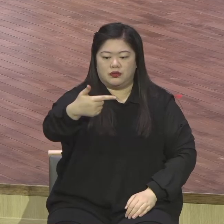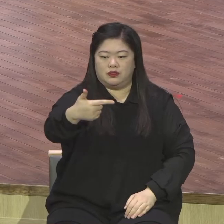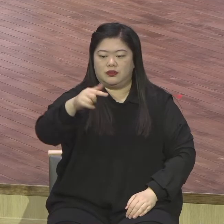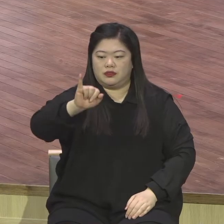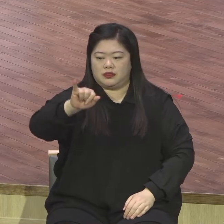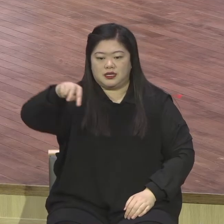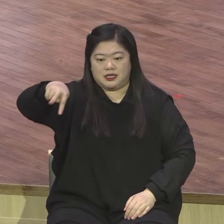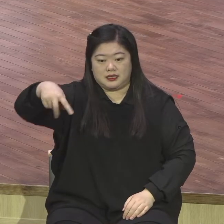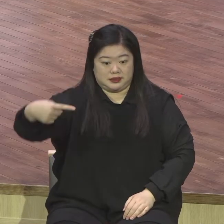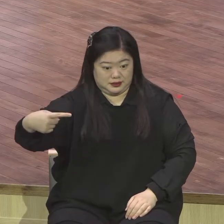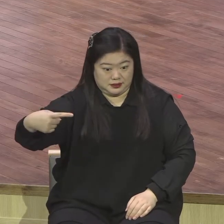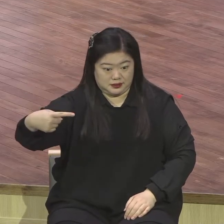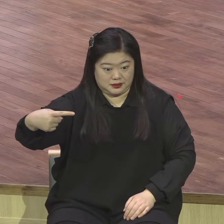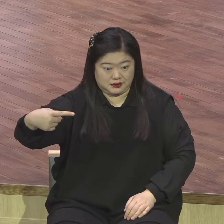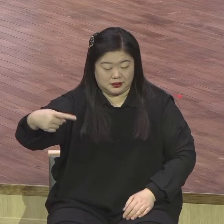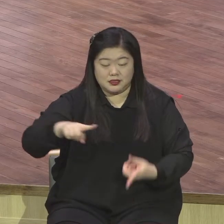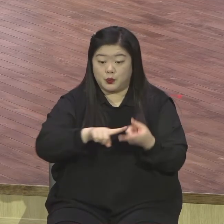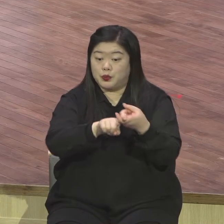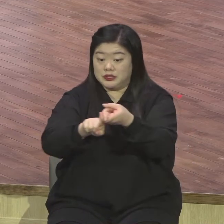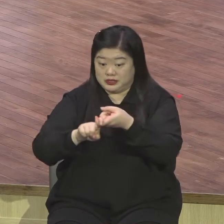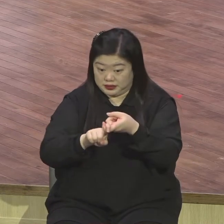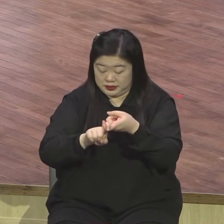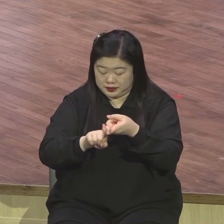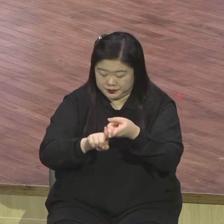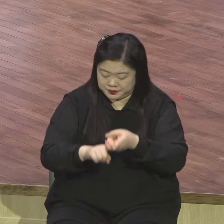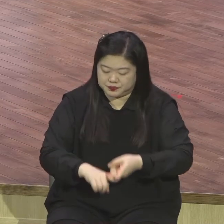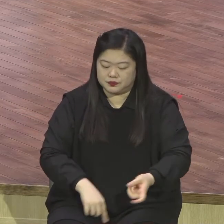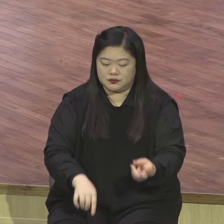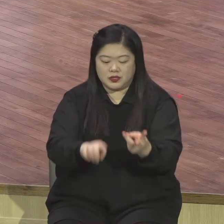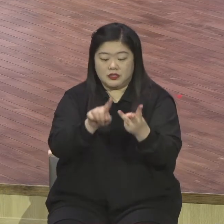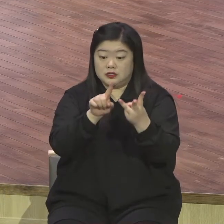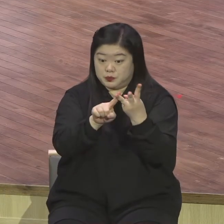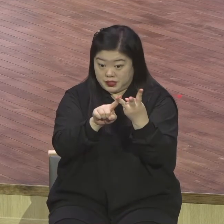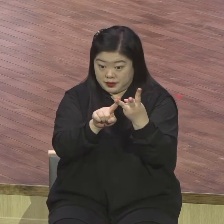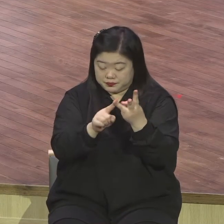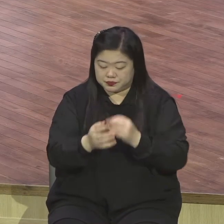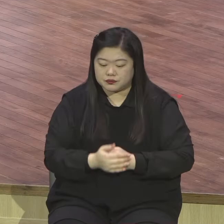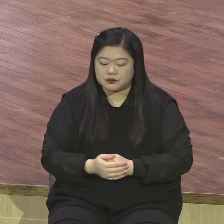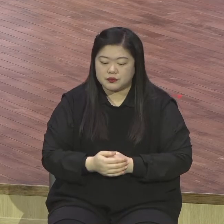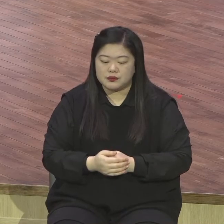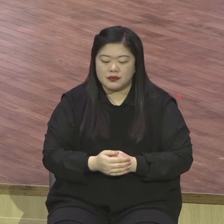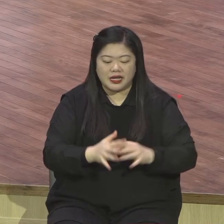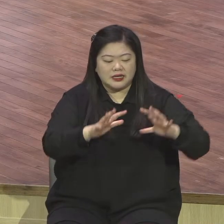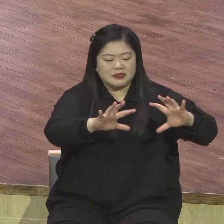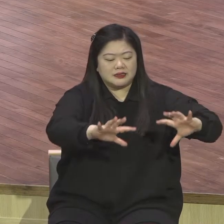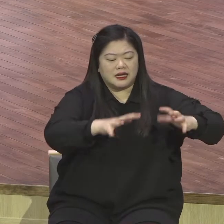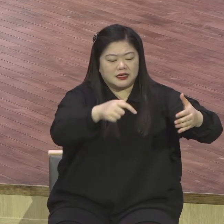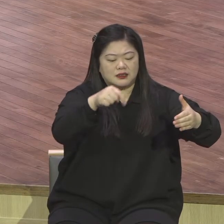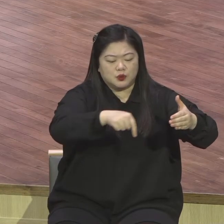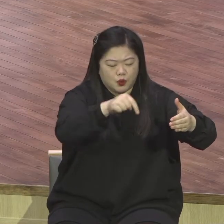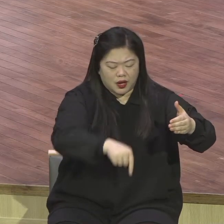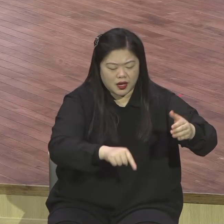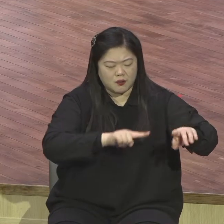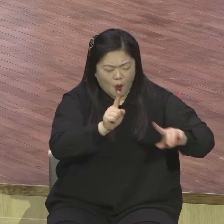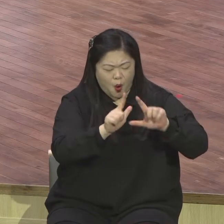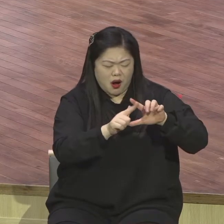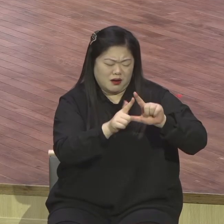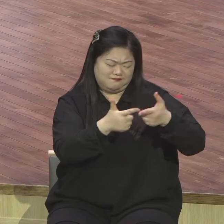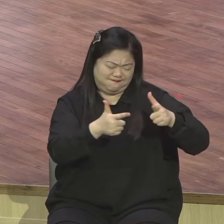우리와 함께 하시는 하나님을 누리라 그 말이에요 그리고 세상 속에서는 모든 것은 하나님 손에 있다는 사실을 알고 하나님